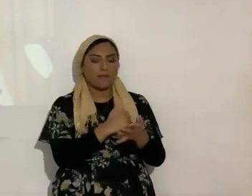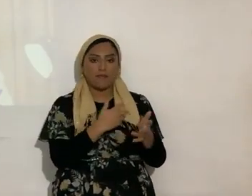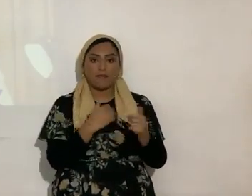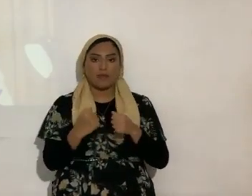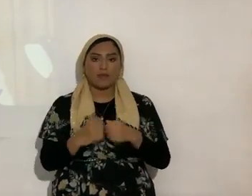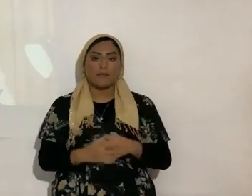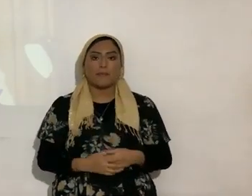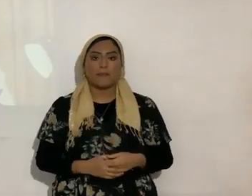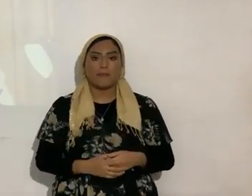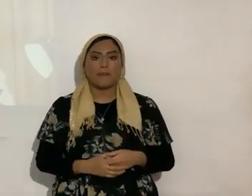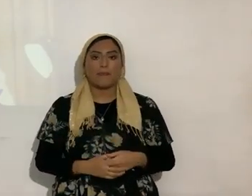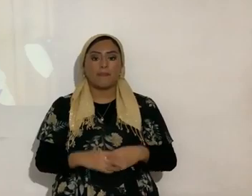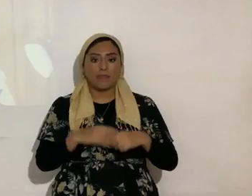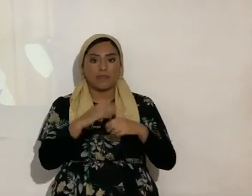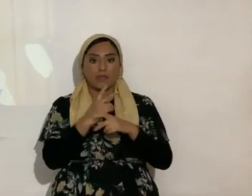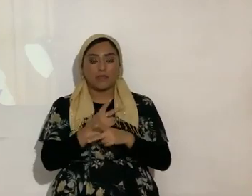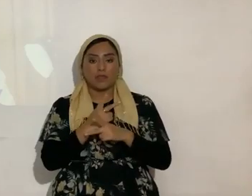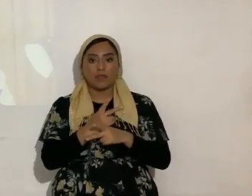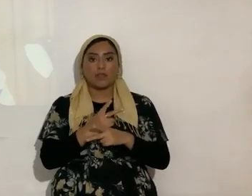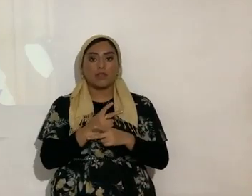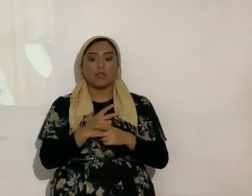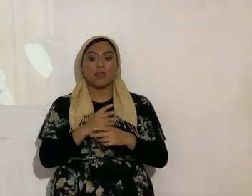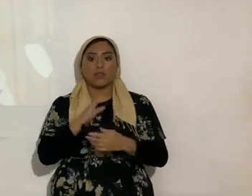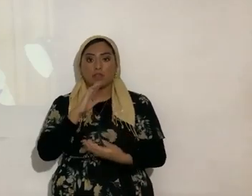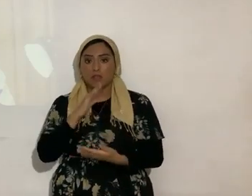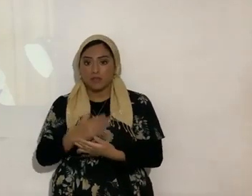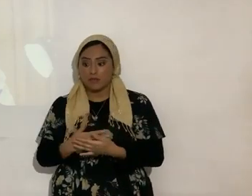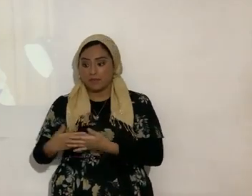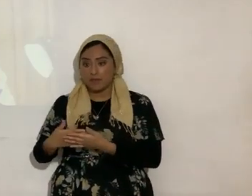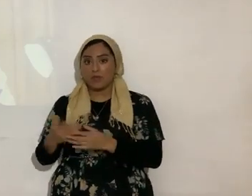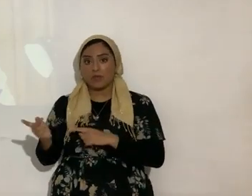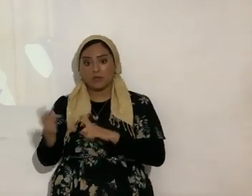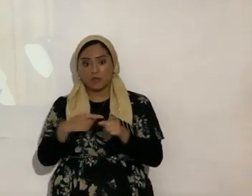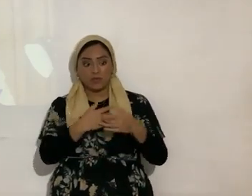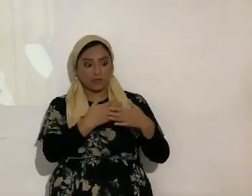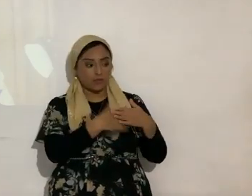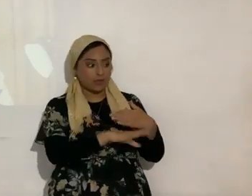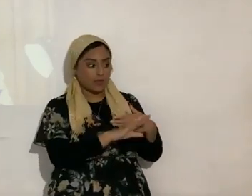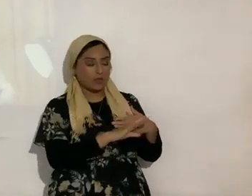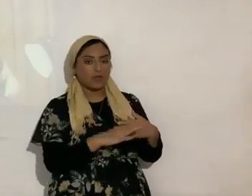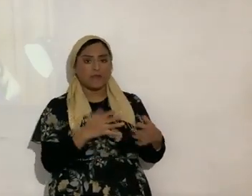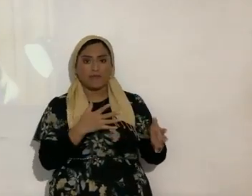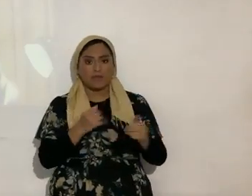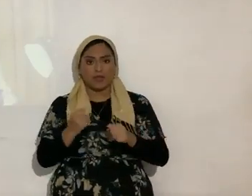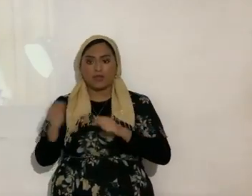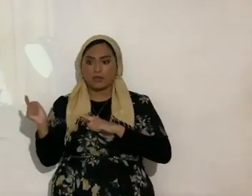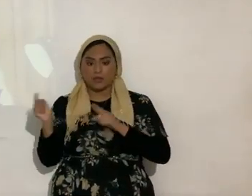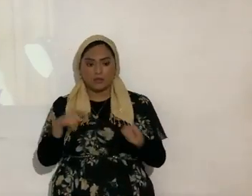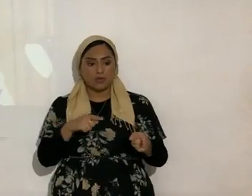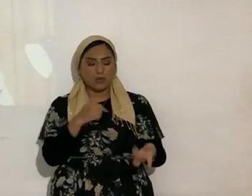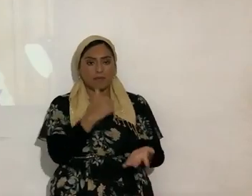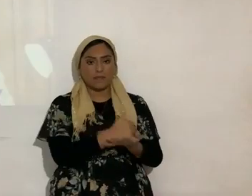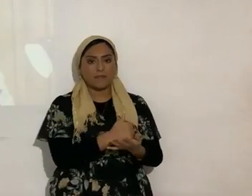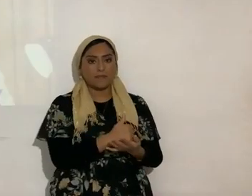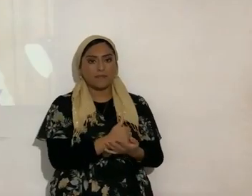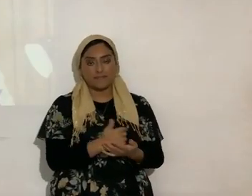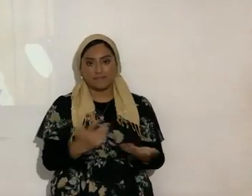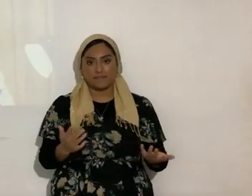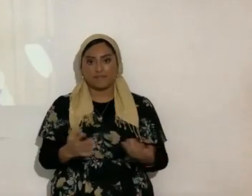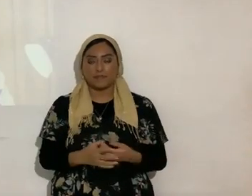y hay que cuidar los niños de esta hermana porque se va a ir a dar a luz rápido si o no aleluya